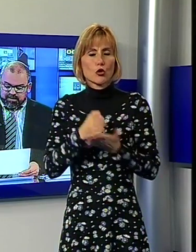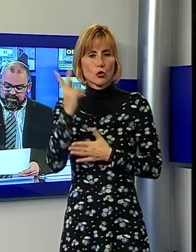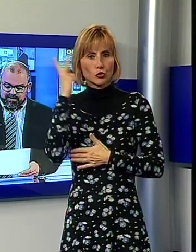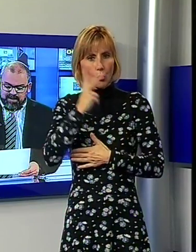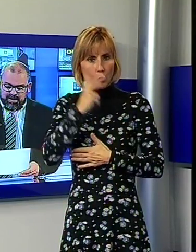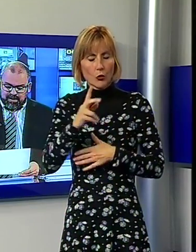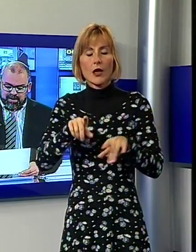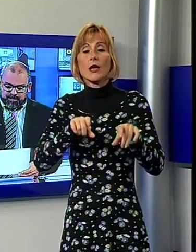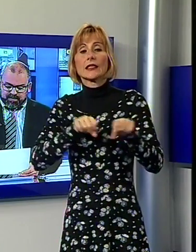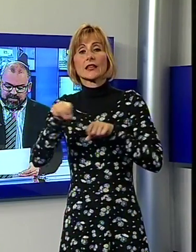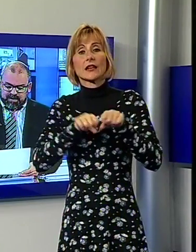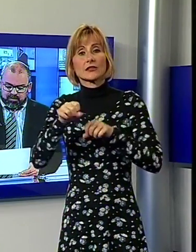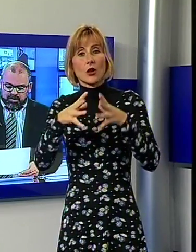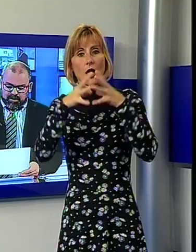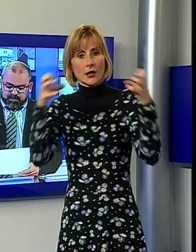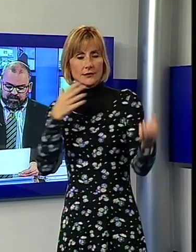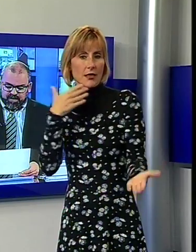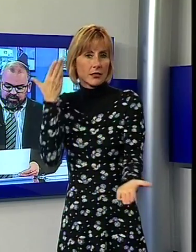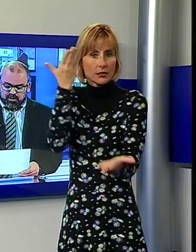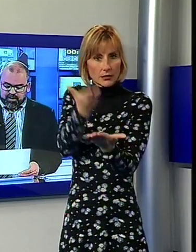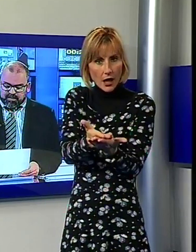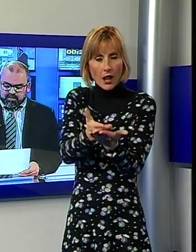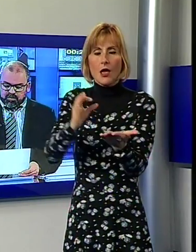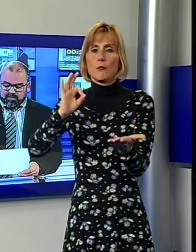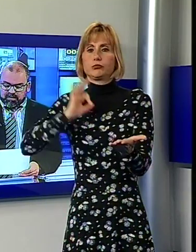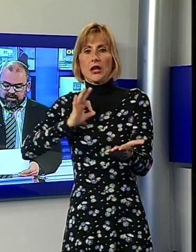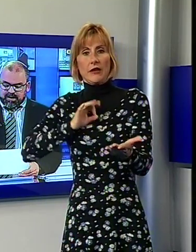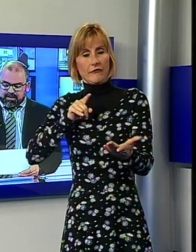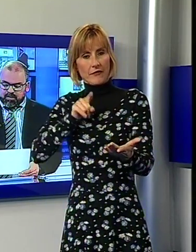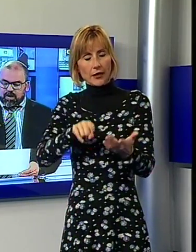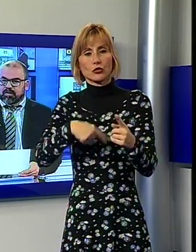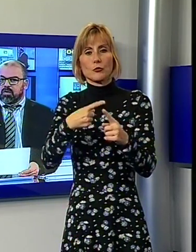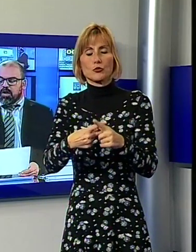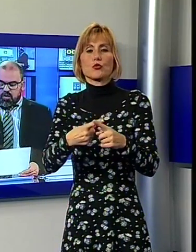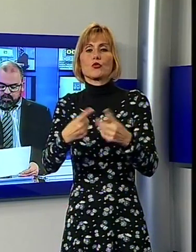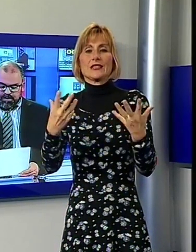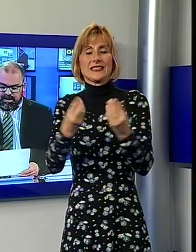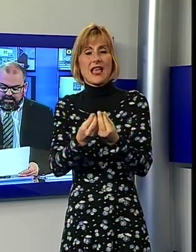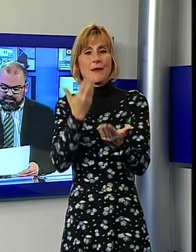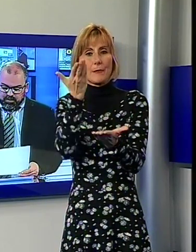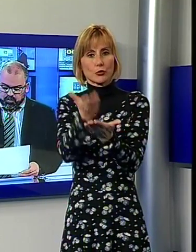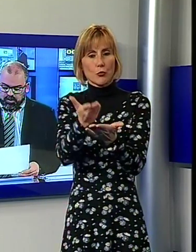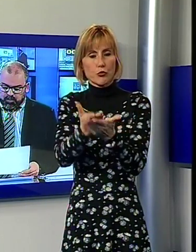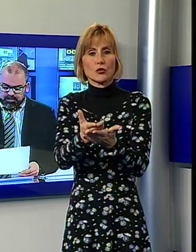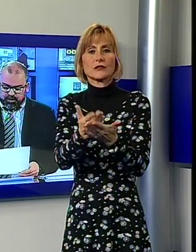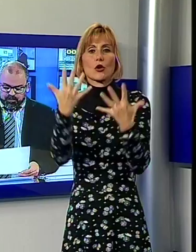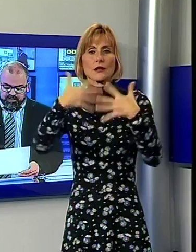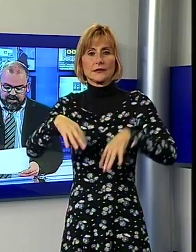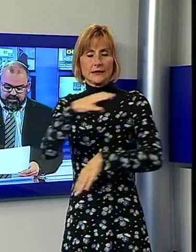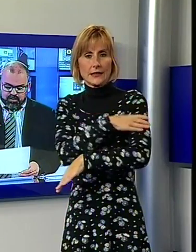aziendale ha presentato al prefetto e all'organizzazione sindacale riguardo l'ospedale San Luca. L'aumento dei posti letto